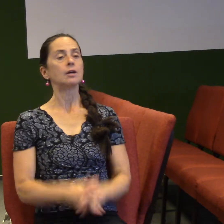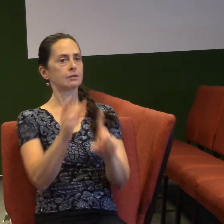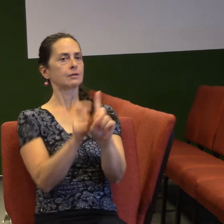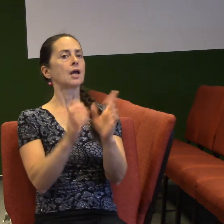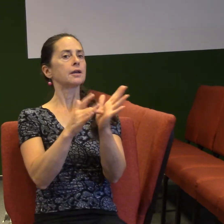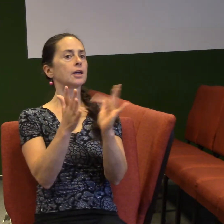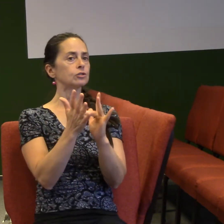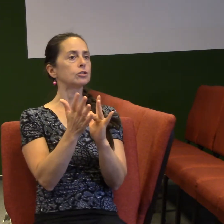řekl,